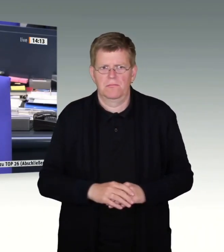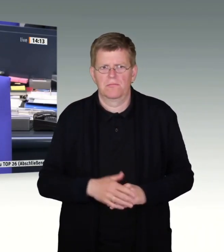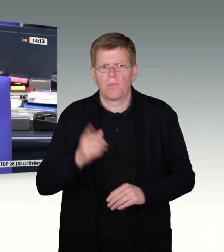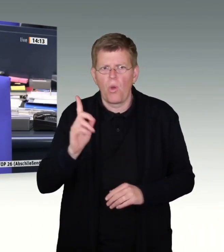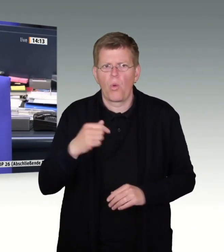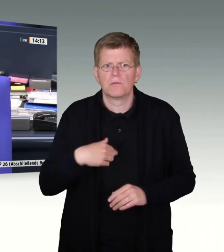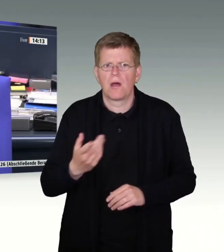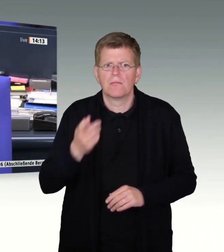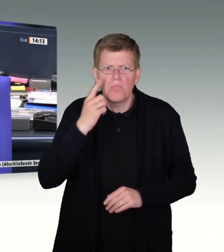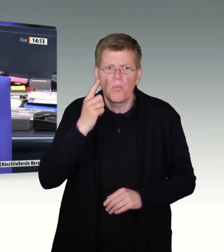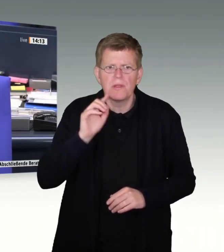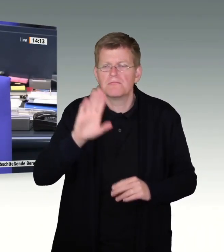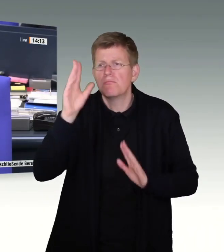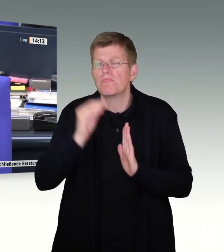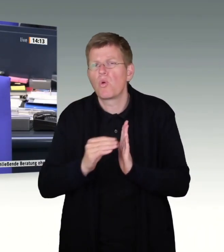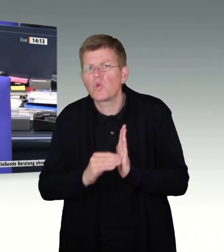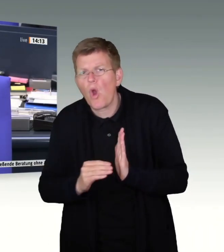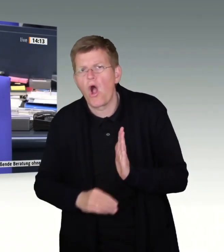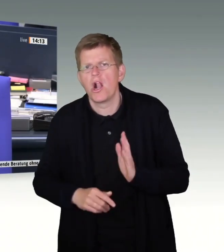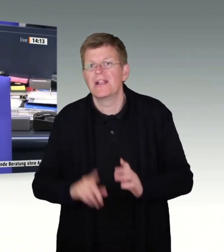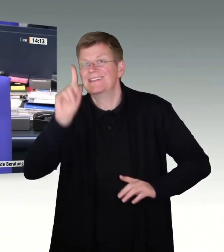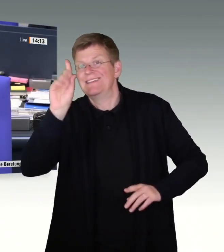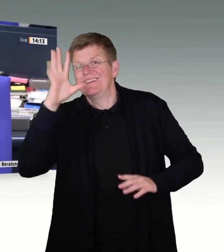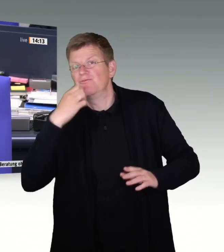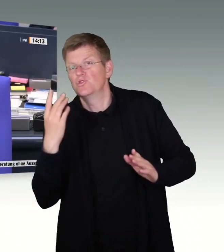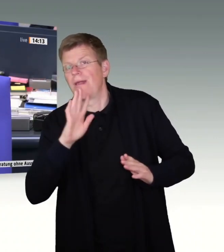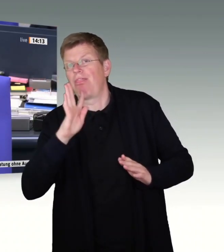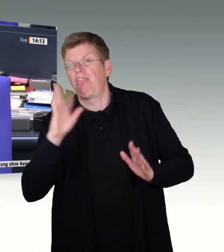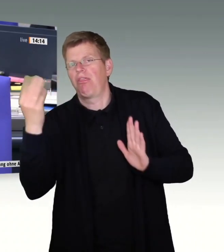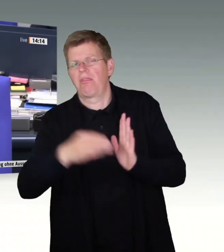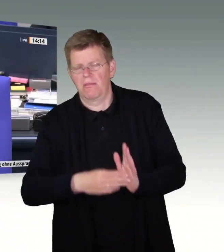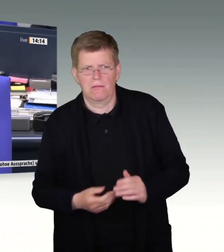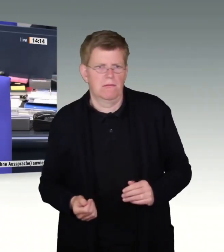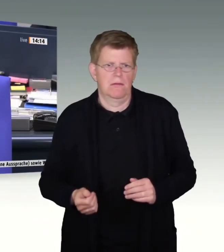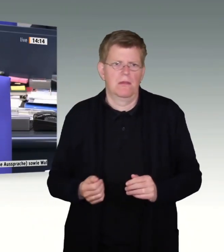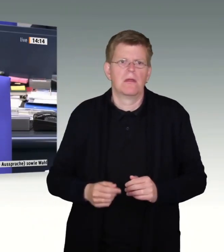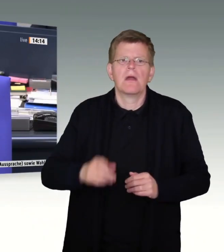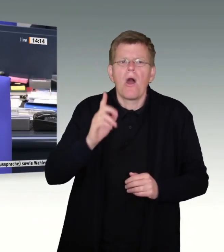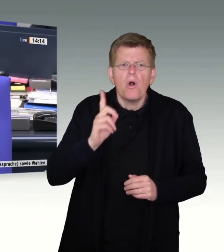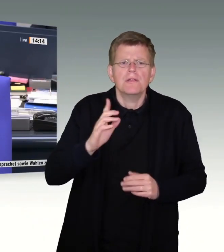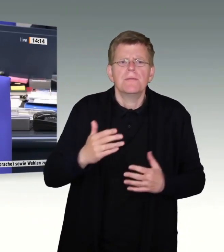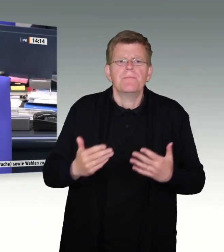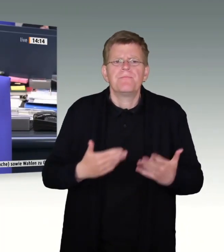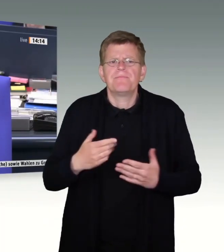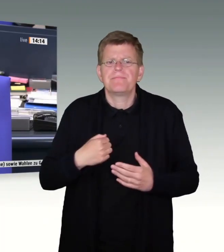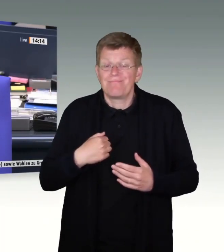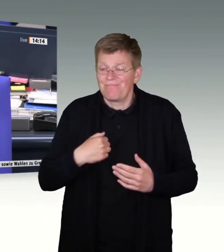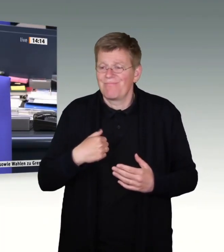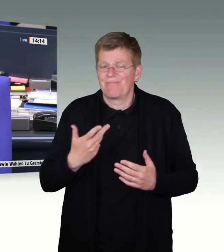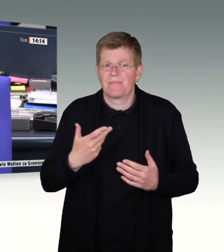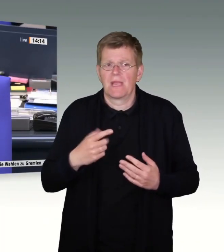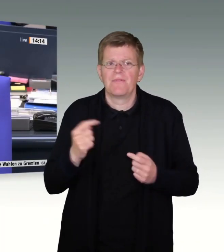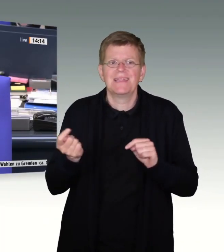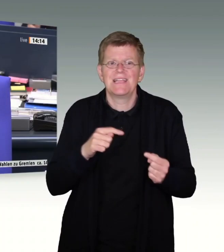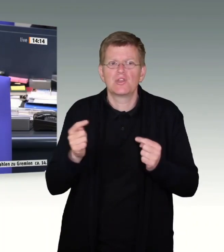ins Protokoll oder wohin auch immer zu gelangen, was die Aufmerksamkeit betrifft. Ich habe am Beginn dieser Debatte,